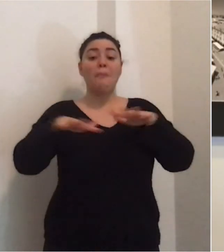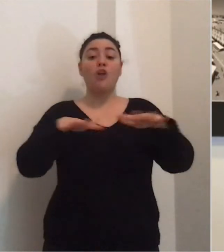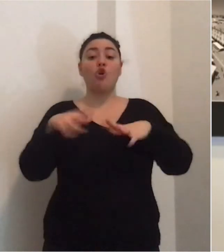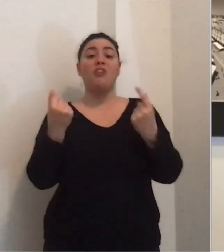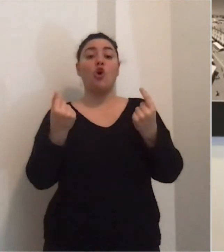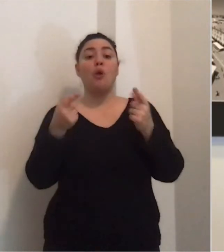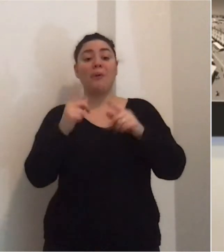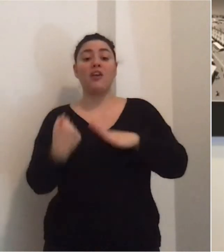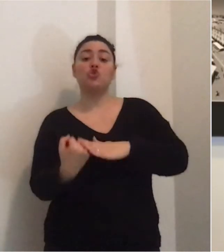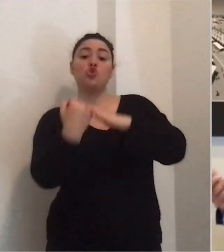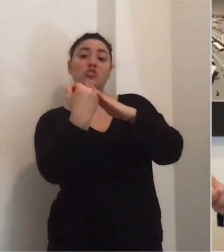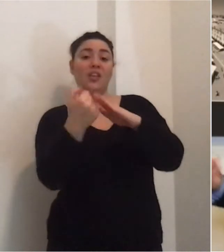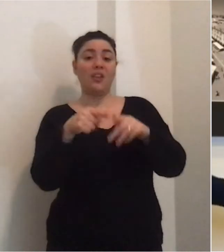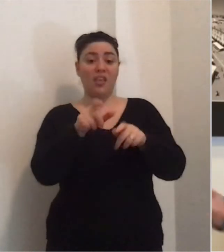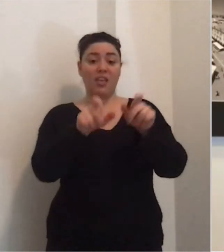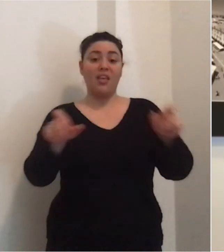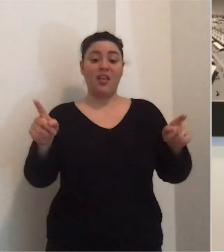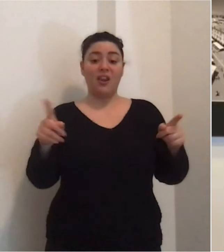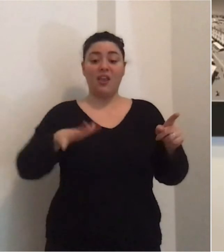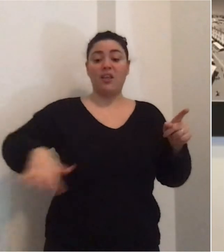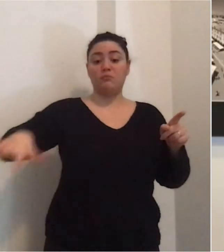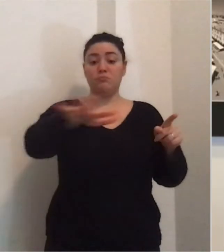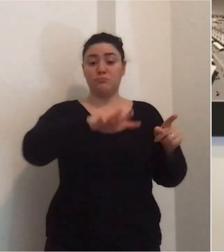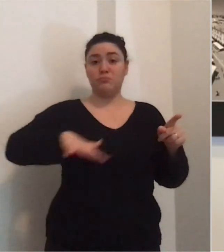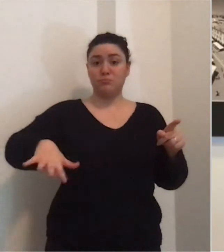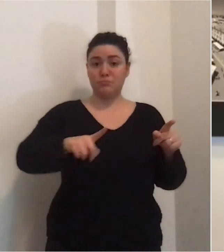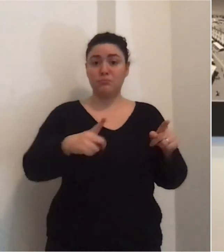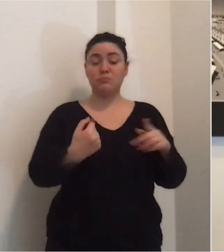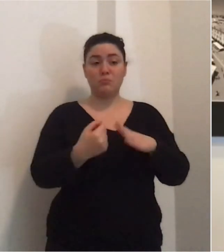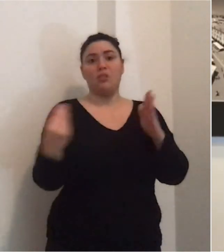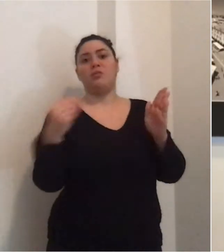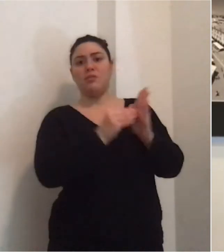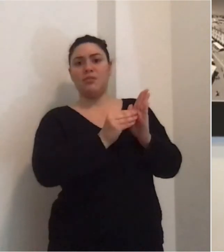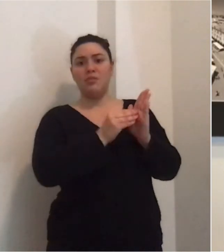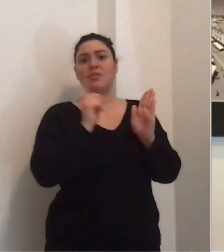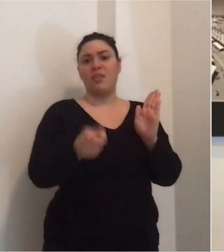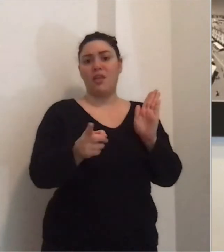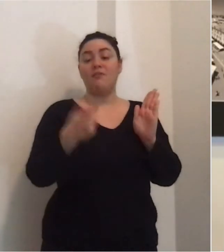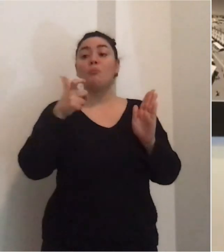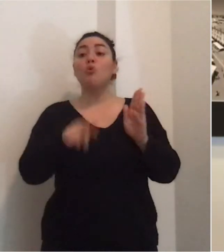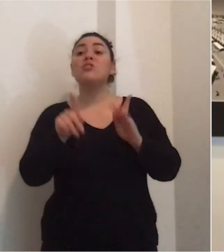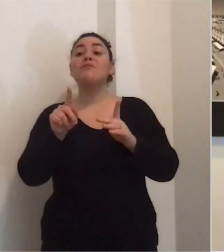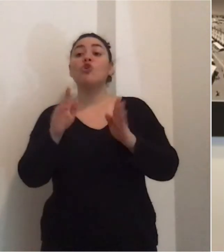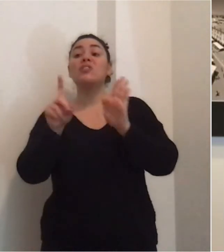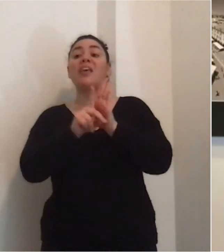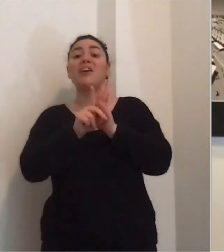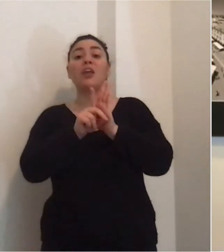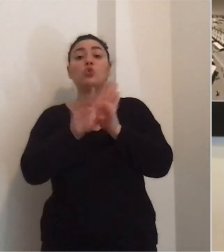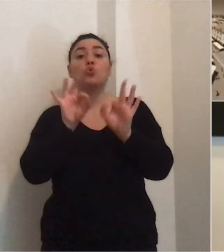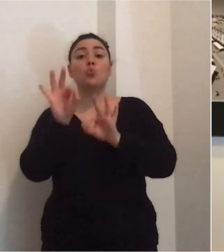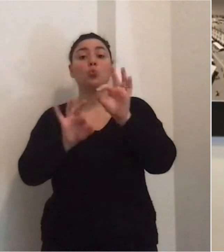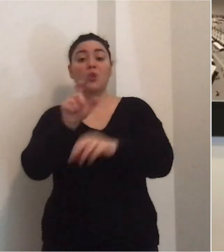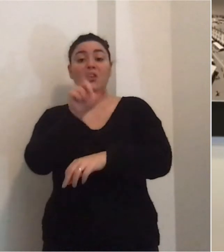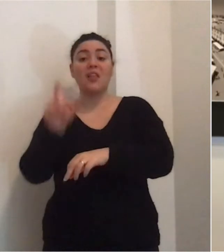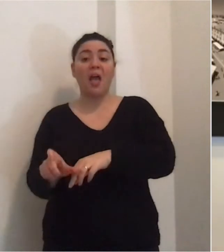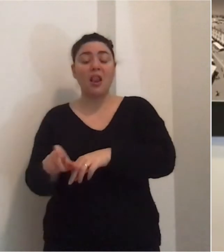economiche per sostenere dal punto di vista economico finanziario il nostro tessuto produttivo perché già nel Cura Italia c'è solo